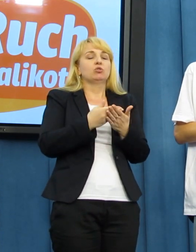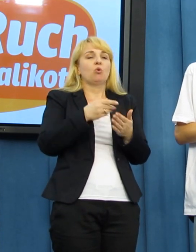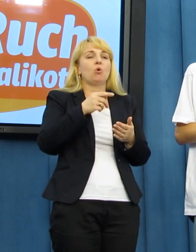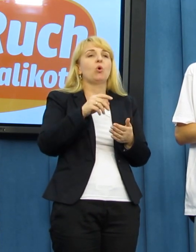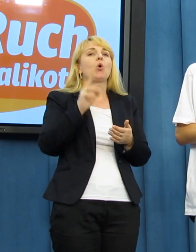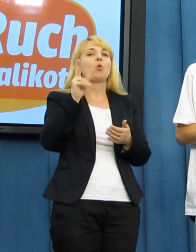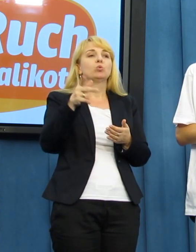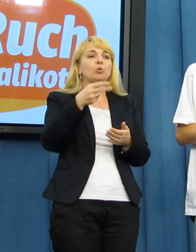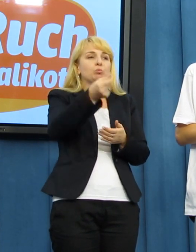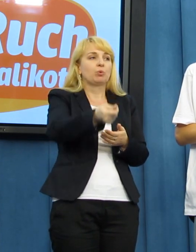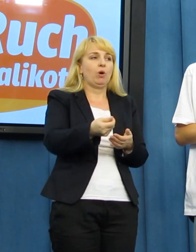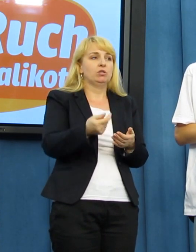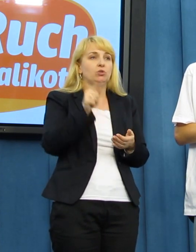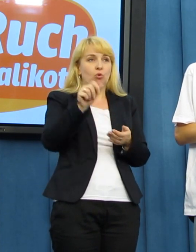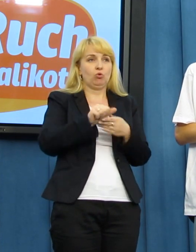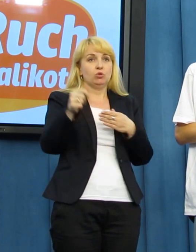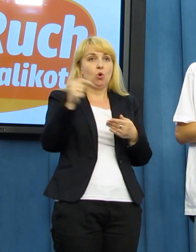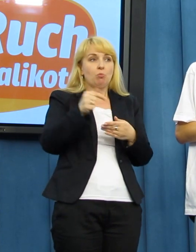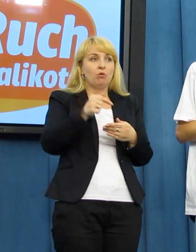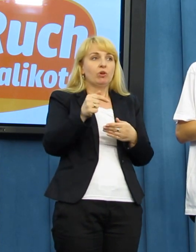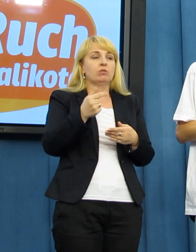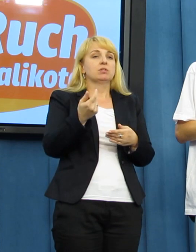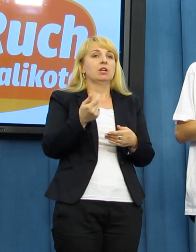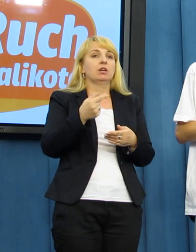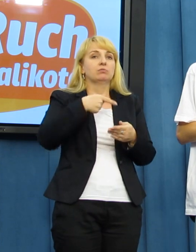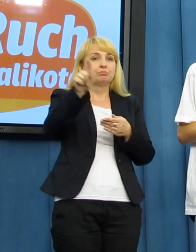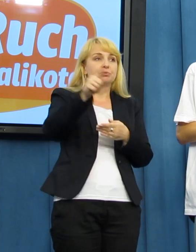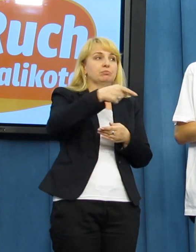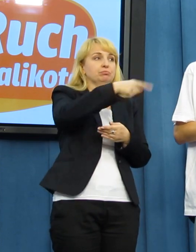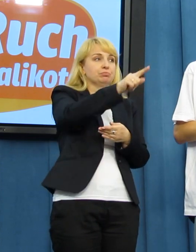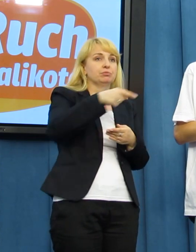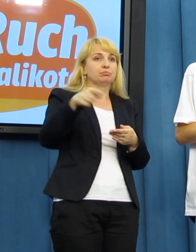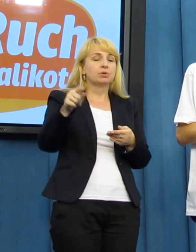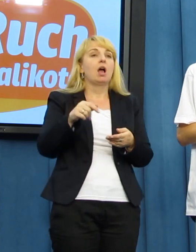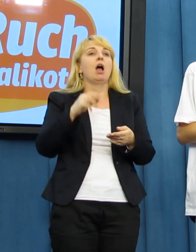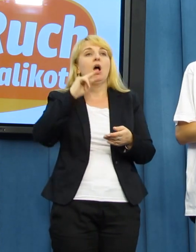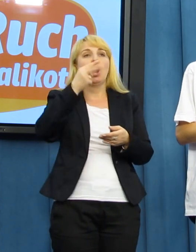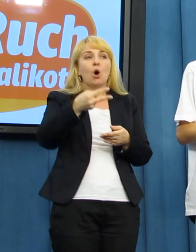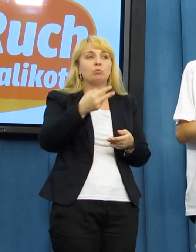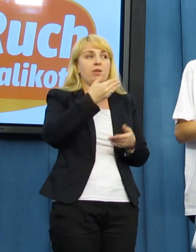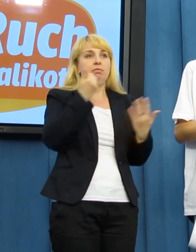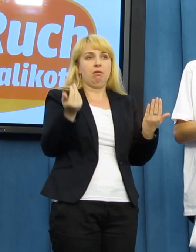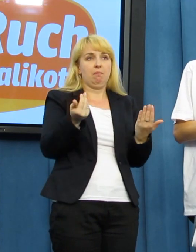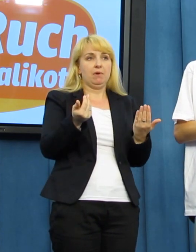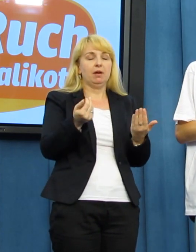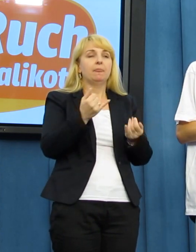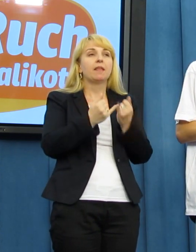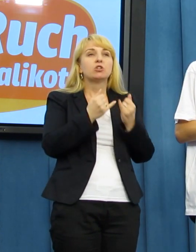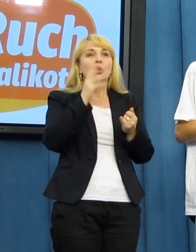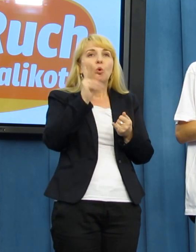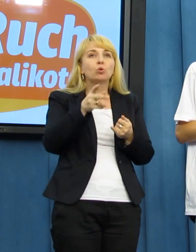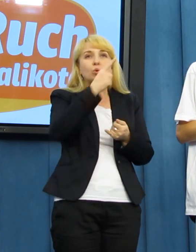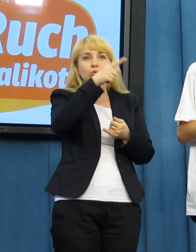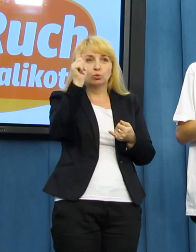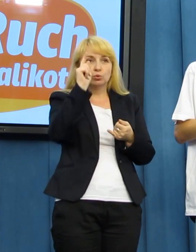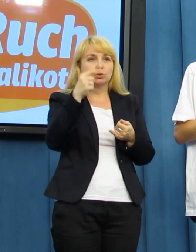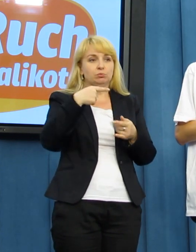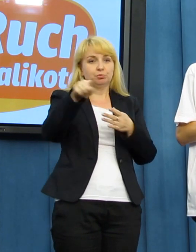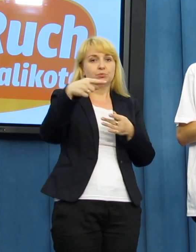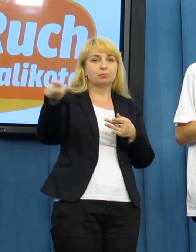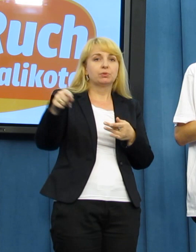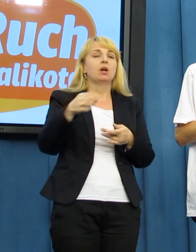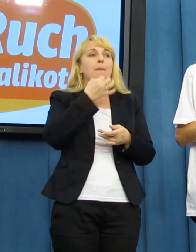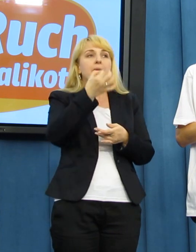obowiązkiem jest odpowiedź na pytanie petenta, obywatela. Nieważne, czy to jest narkoman, czy gej, czy jakiś inny kolejarz,